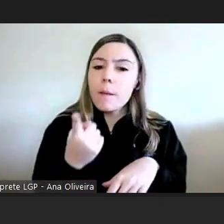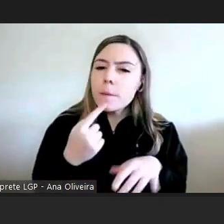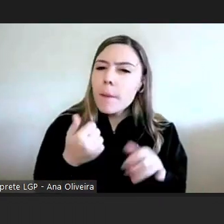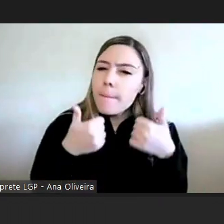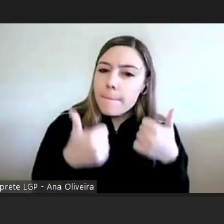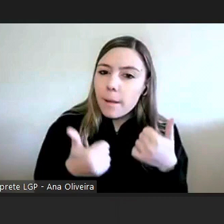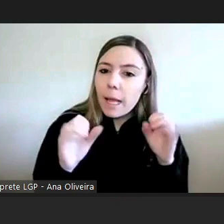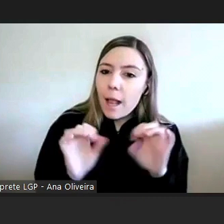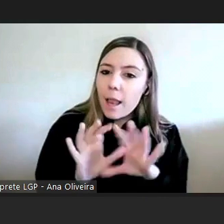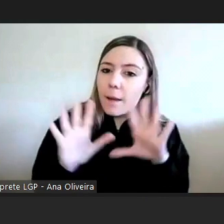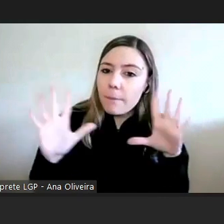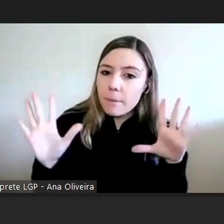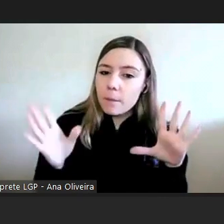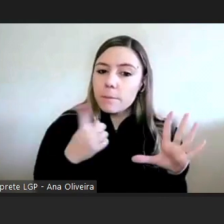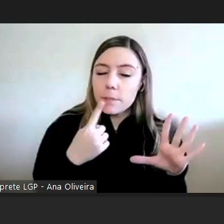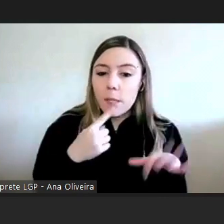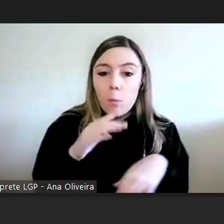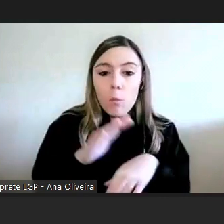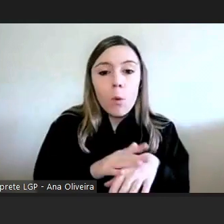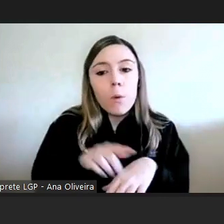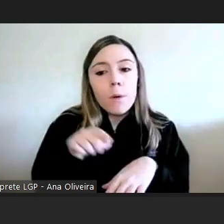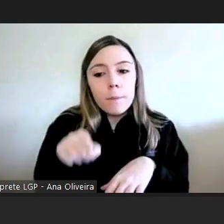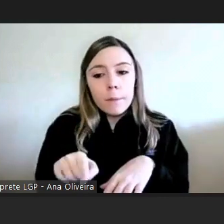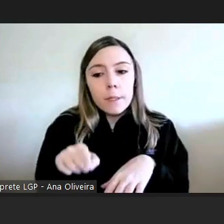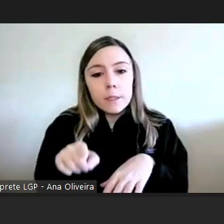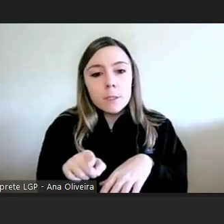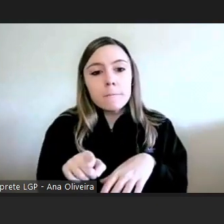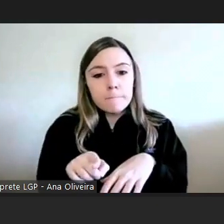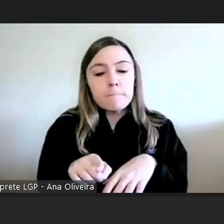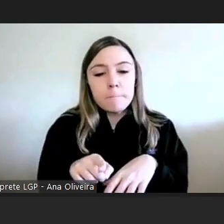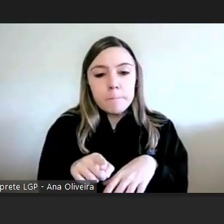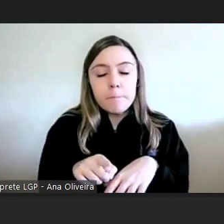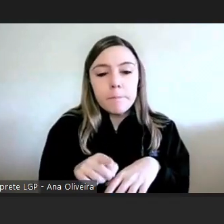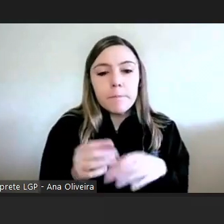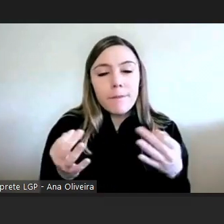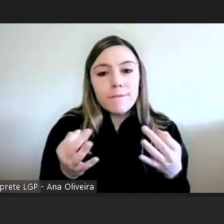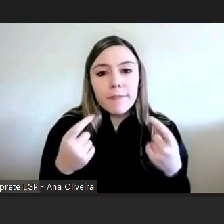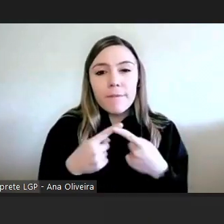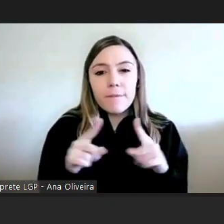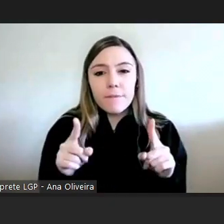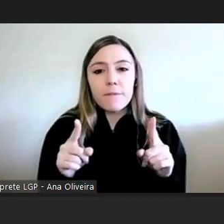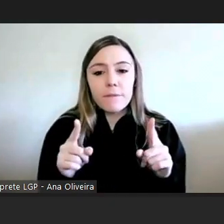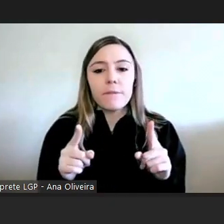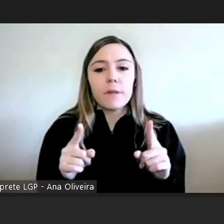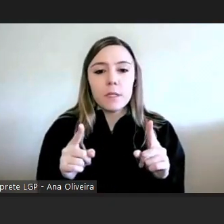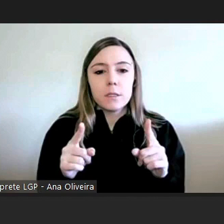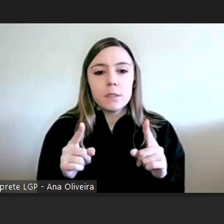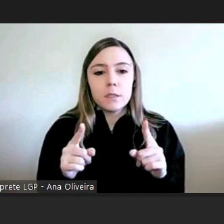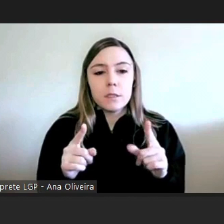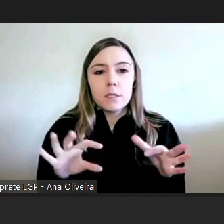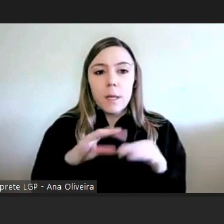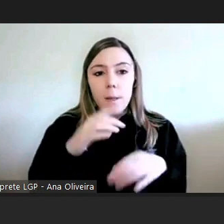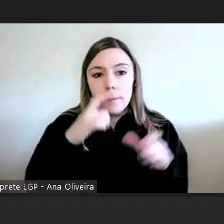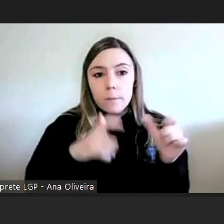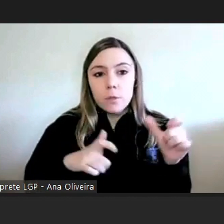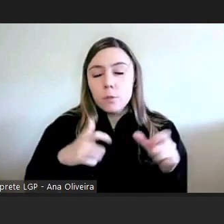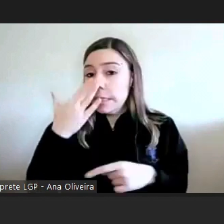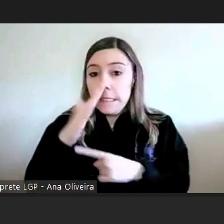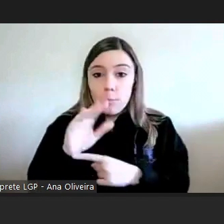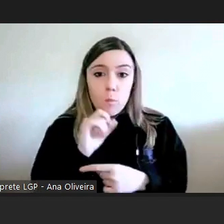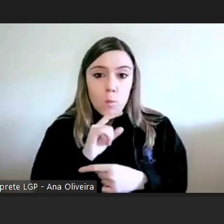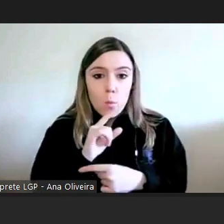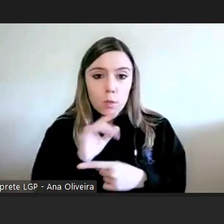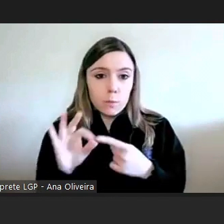e claro faz muita muita diferença para os cidadãos eu posso dar um exemplo